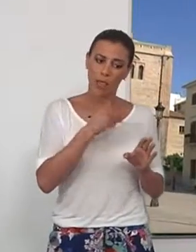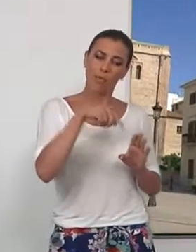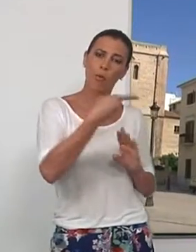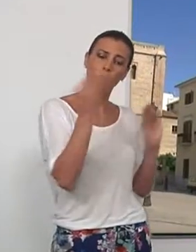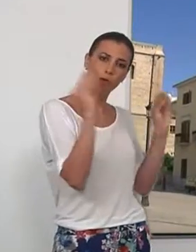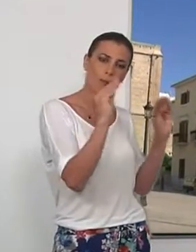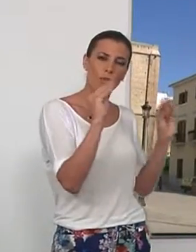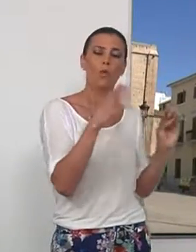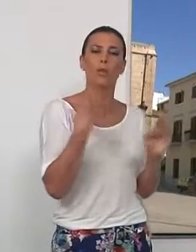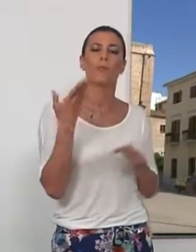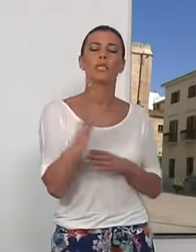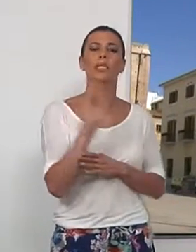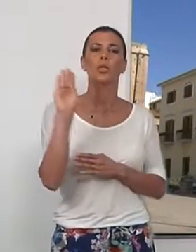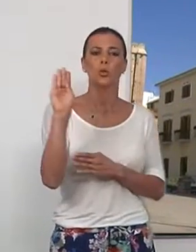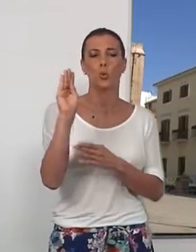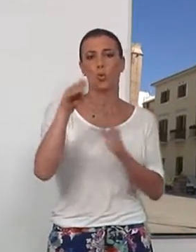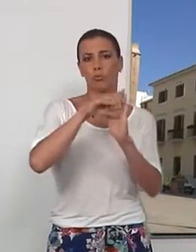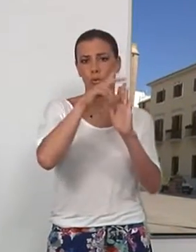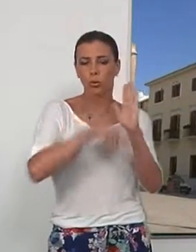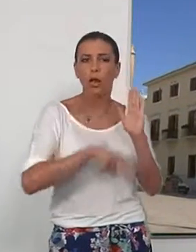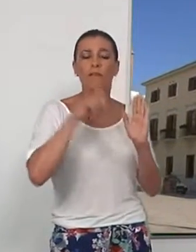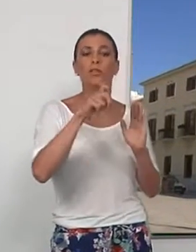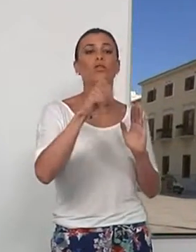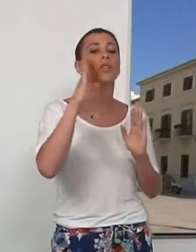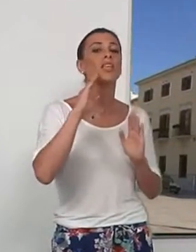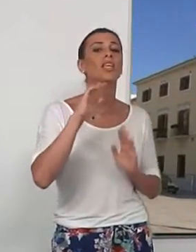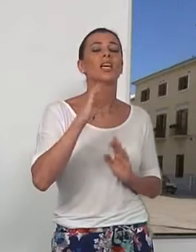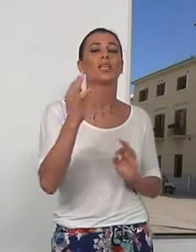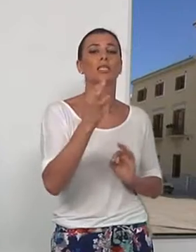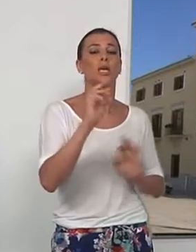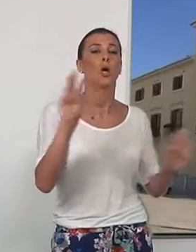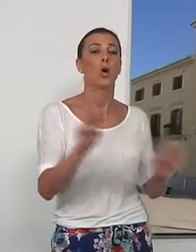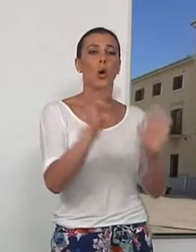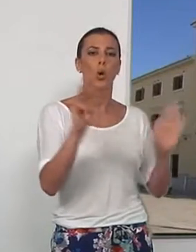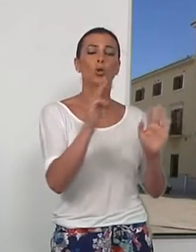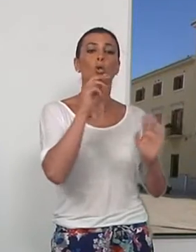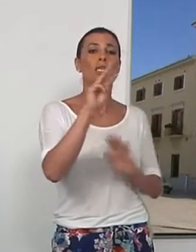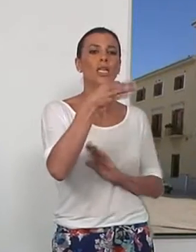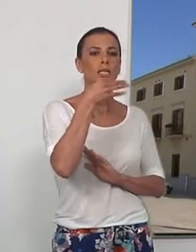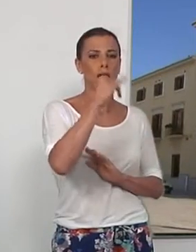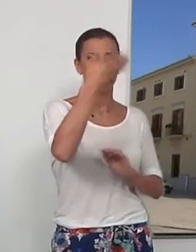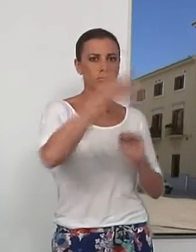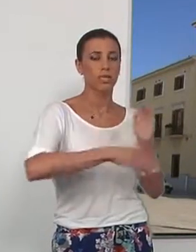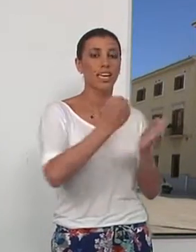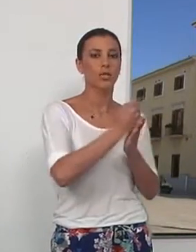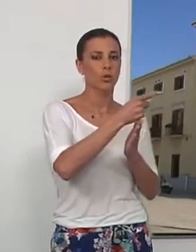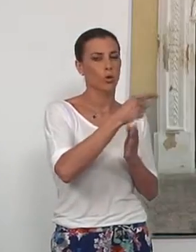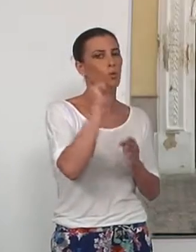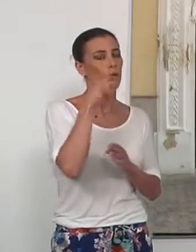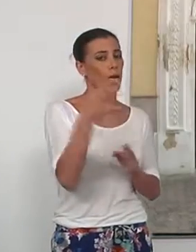podrá presentar su oferta hasta las tres de la tarde del día 8 en el registro del Ayuntamiento de Montreal. El horario de